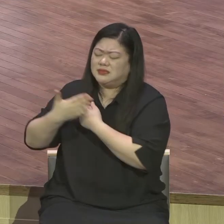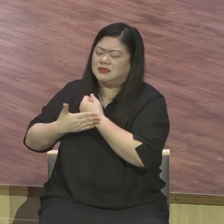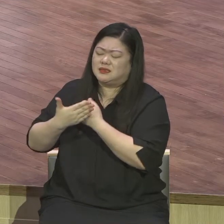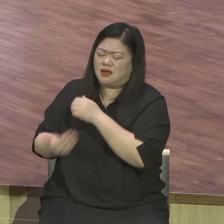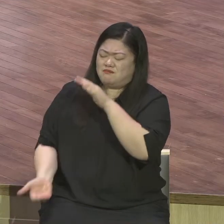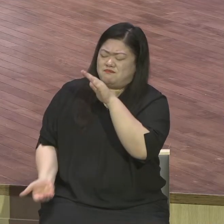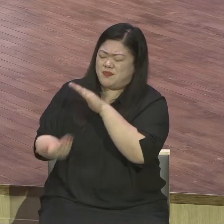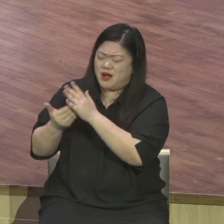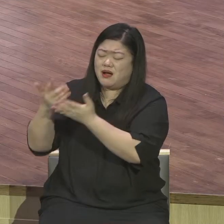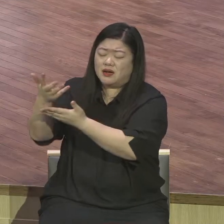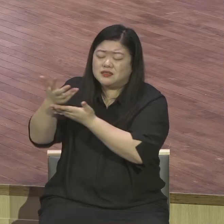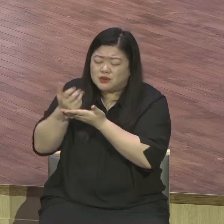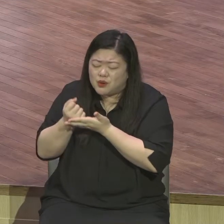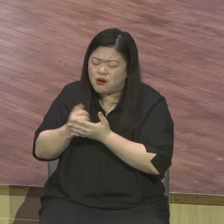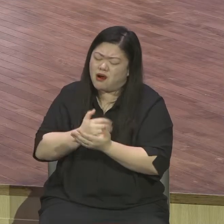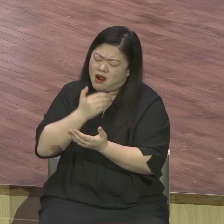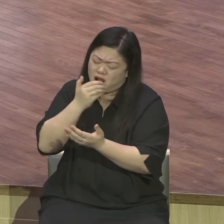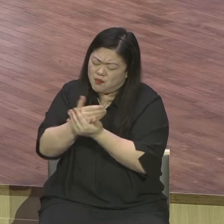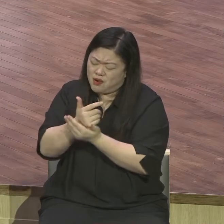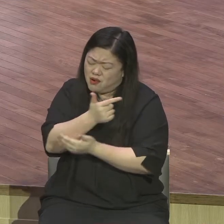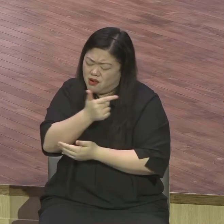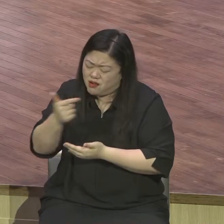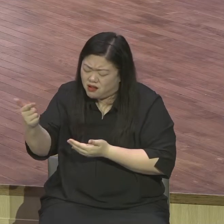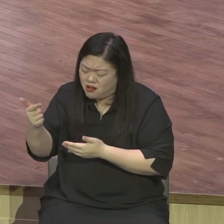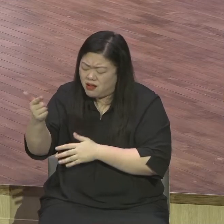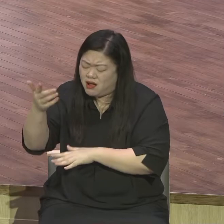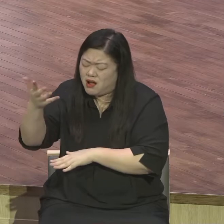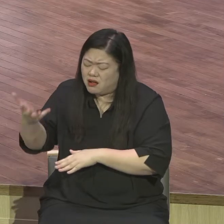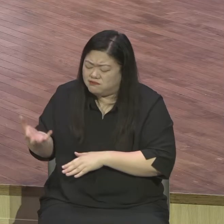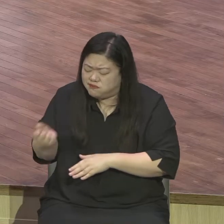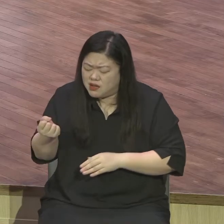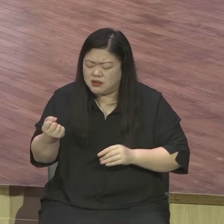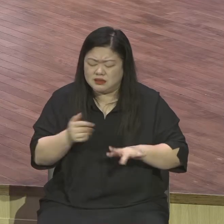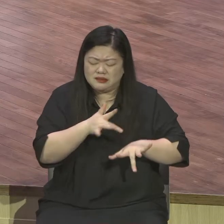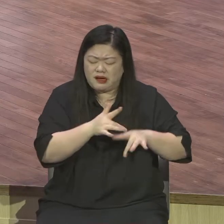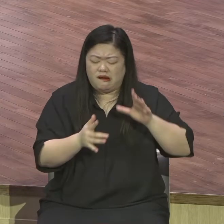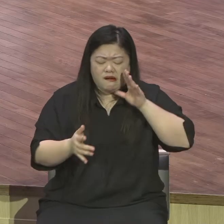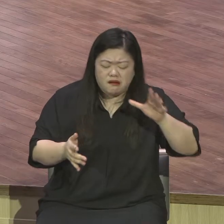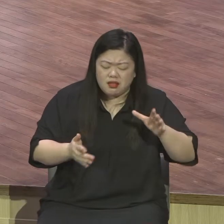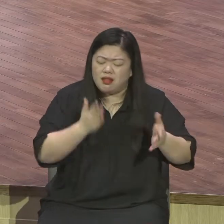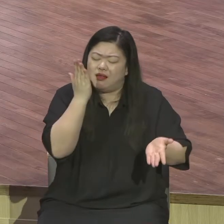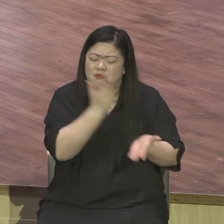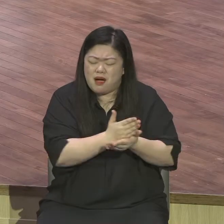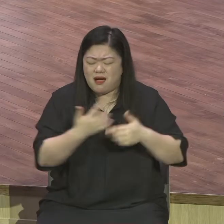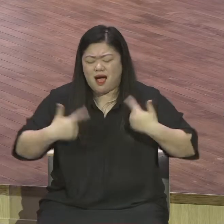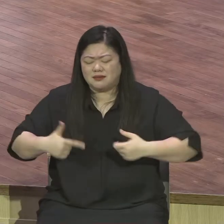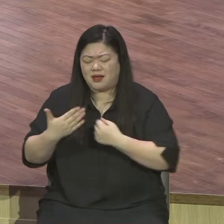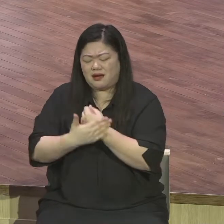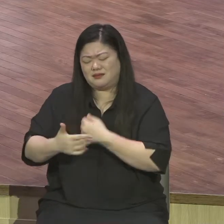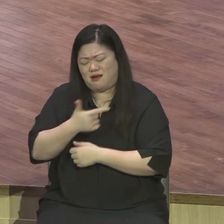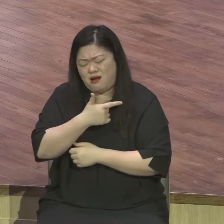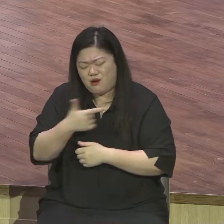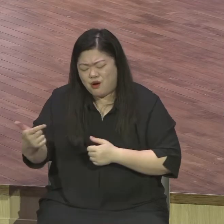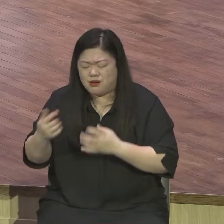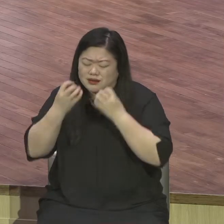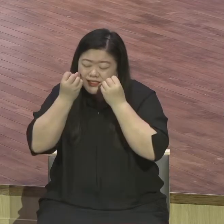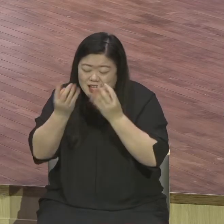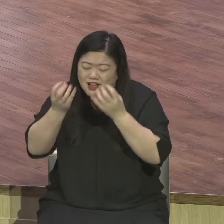절대로 사단에게 속지 말고 매일매일 순간순간 은혜 속에서 새로운 삶을 사는 남까지